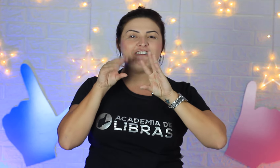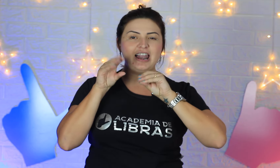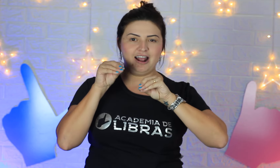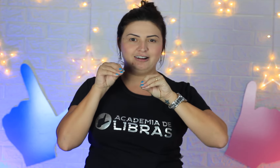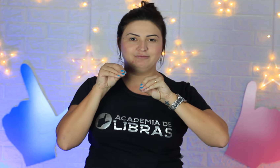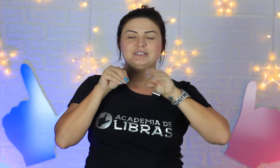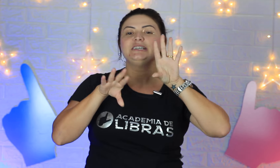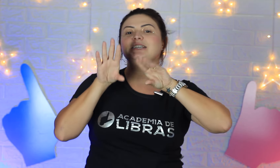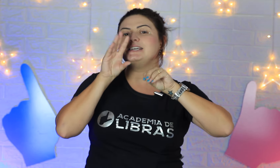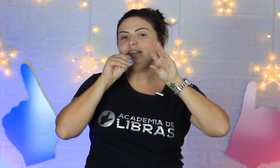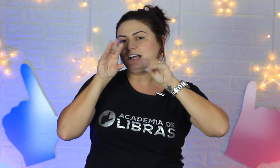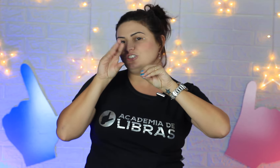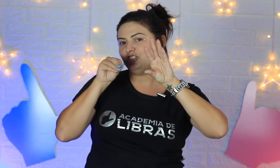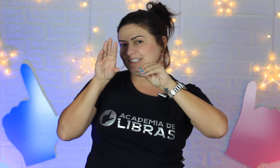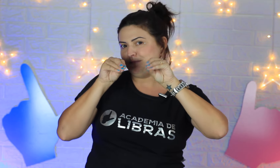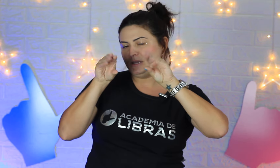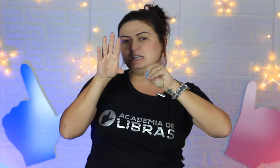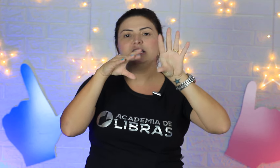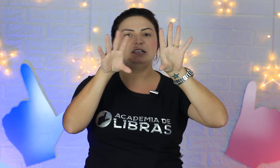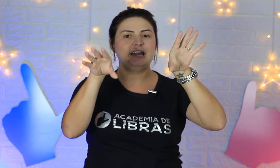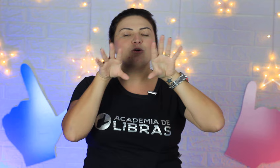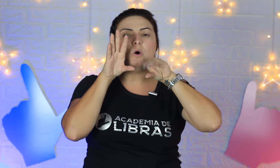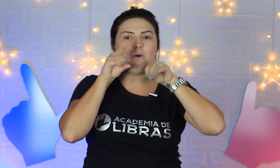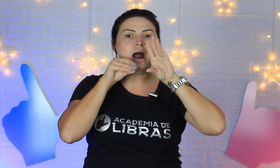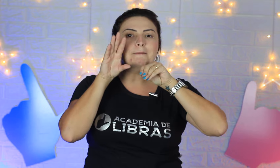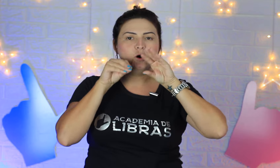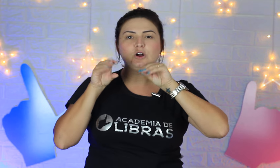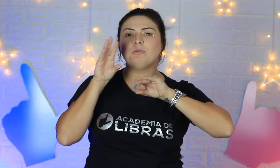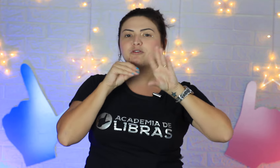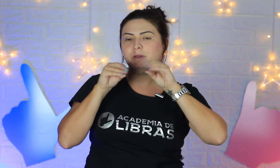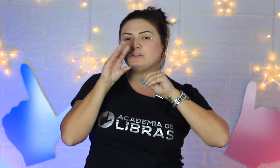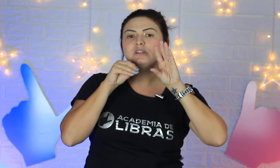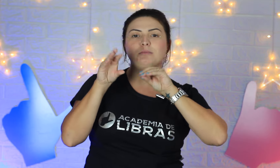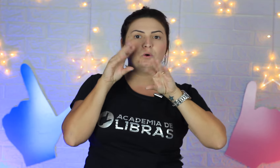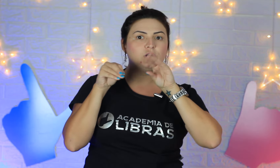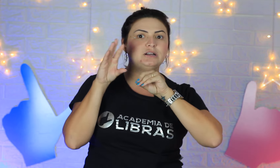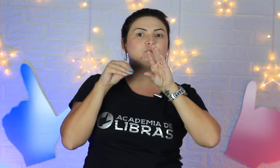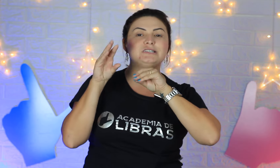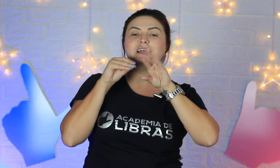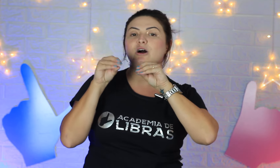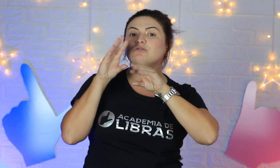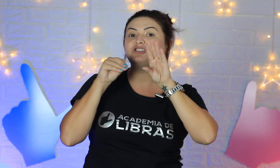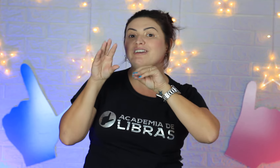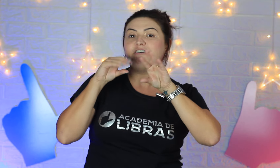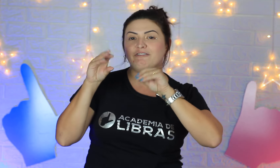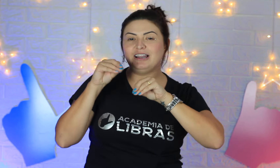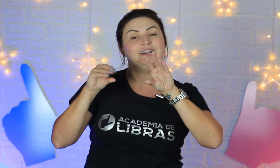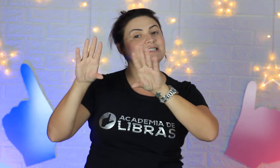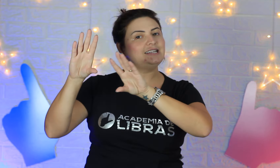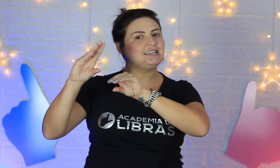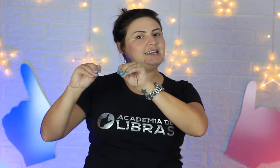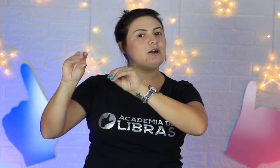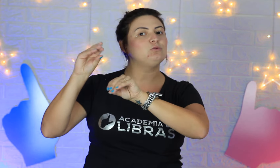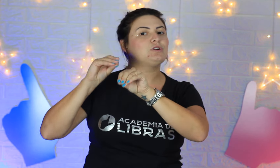Falar. Que a gente assimila, né, com a boca, o movimento da boca, o sinal de falar. Esse daqui é um